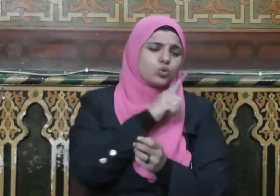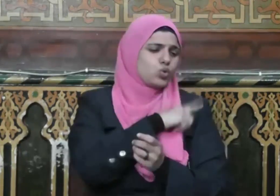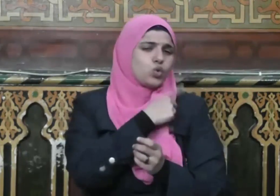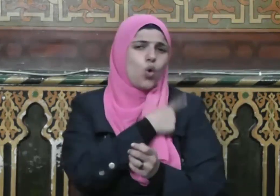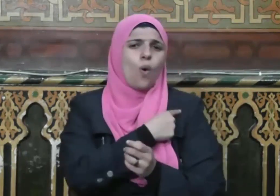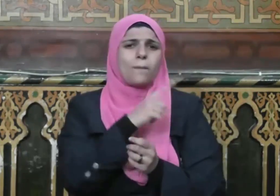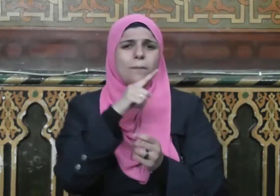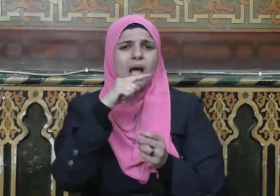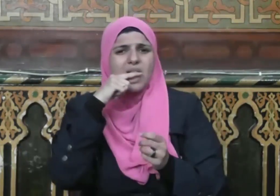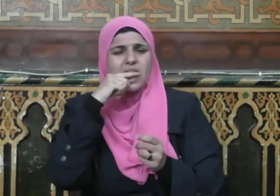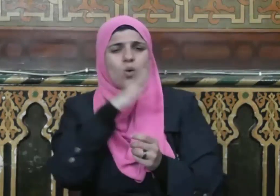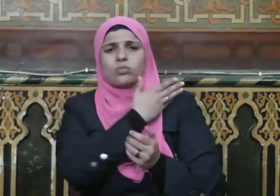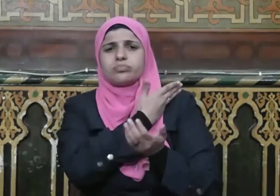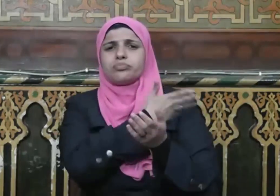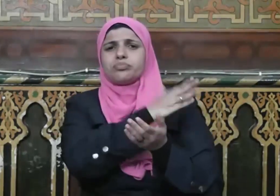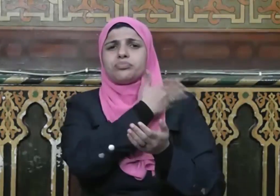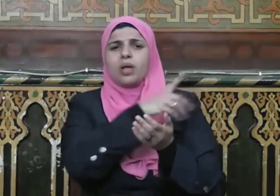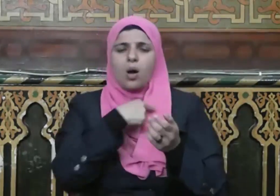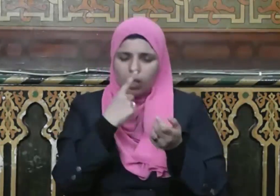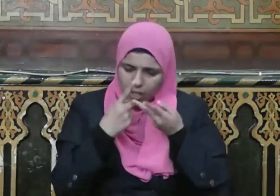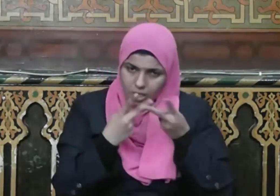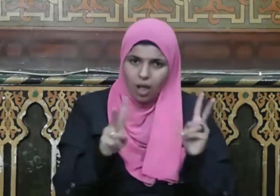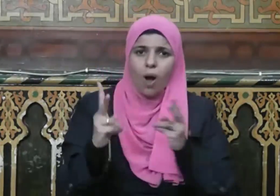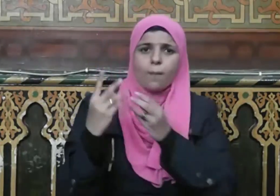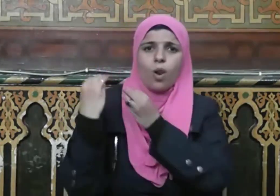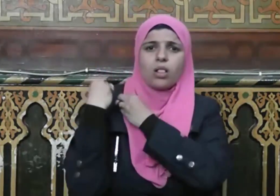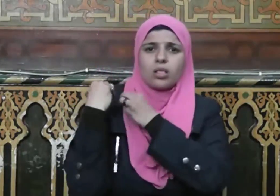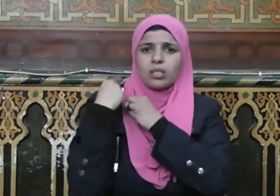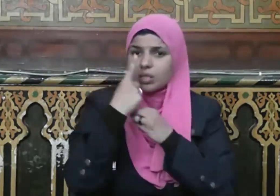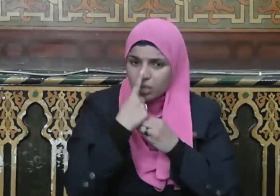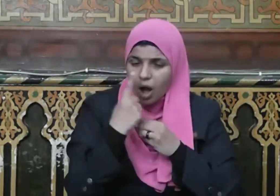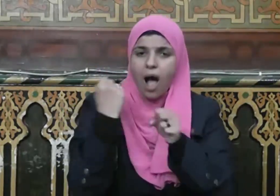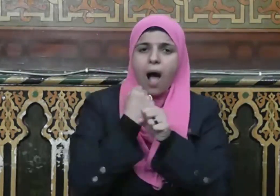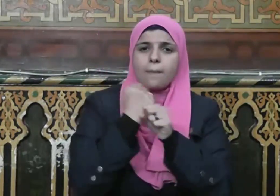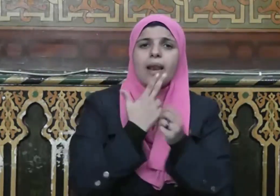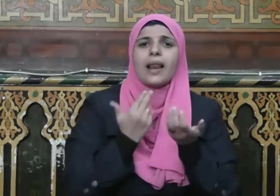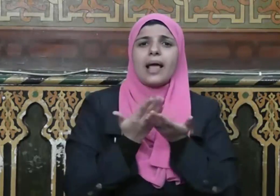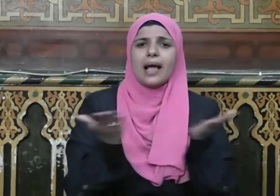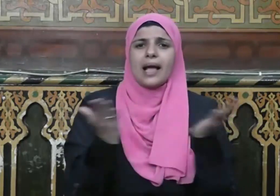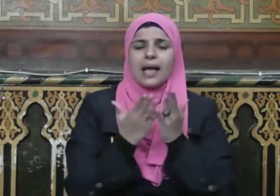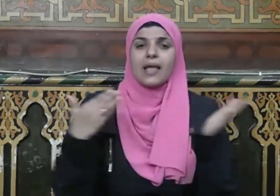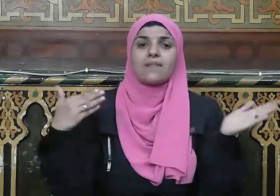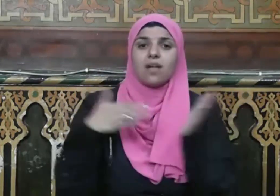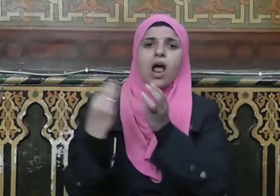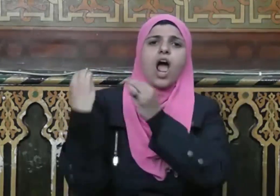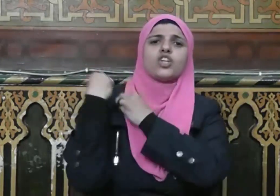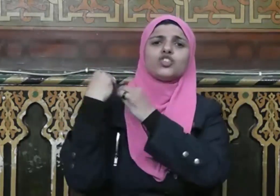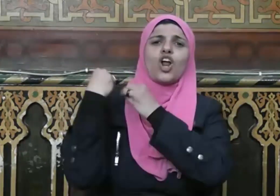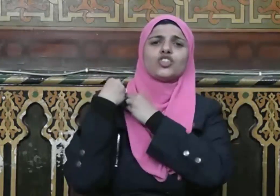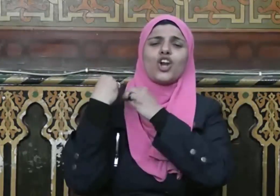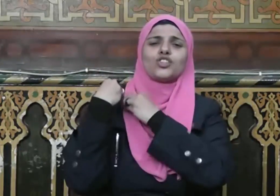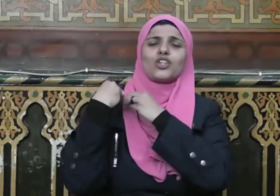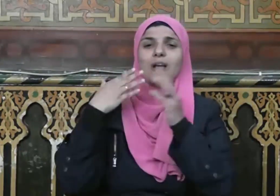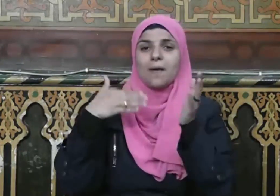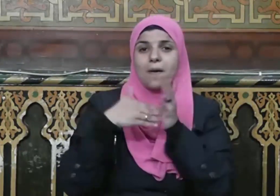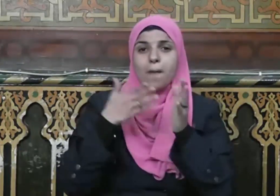والإقبال على الطاعات وأعمال الخير ثم يكون موته بعد ذلك